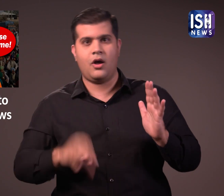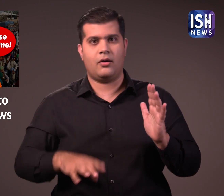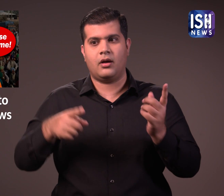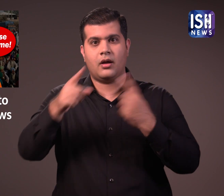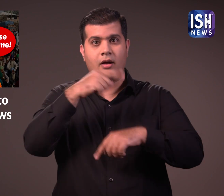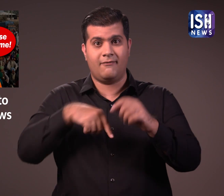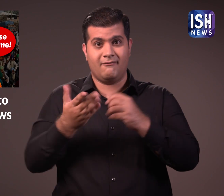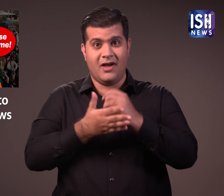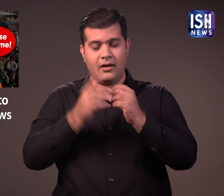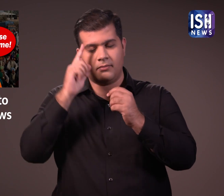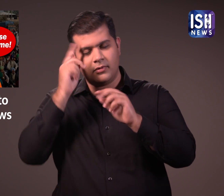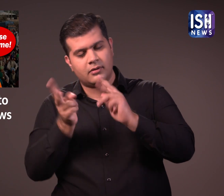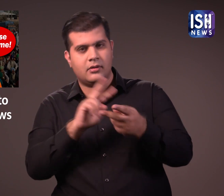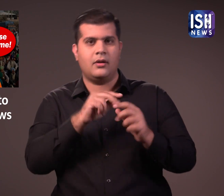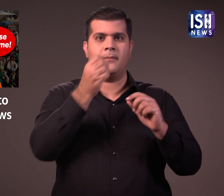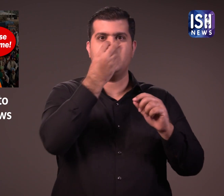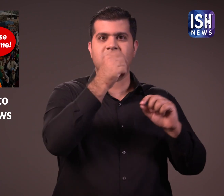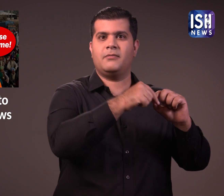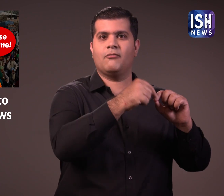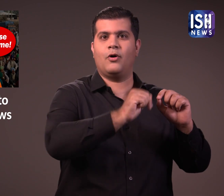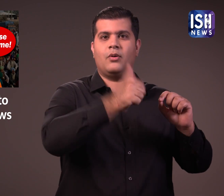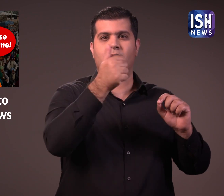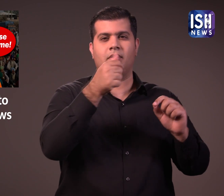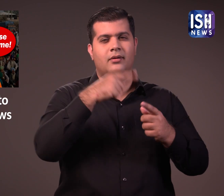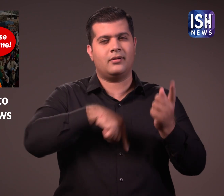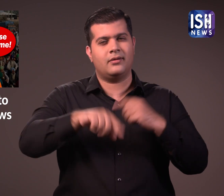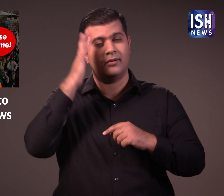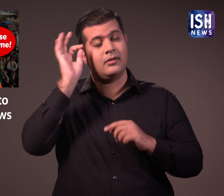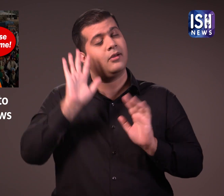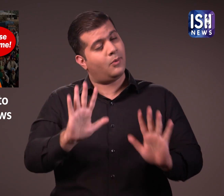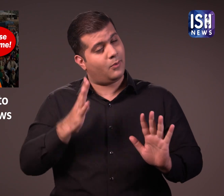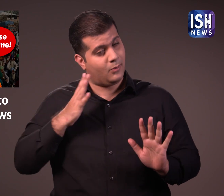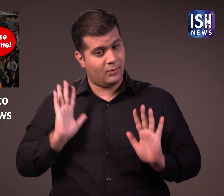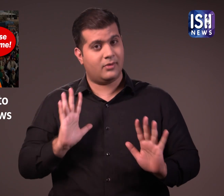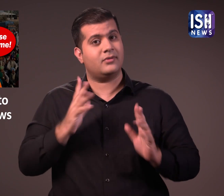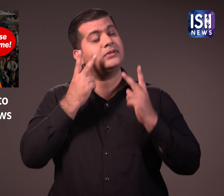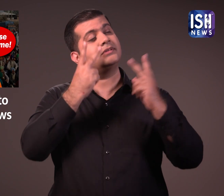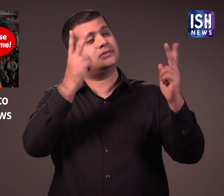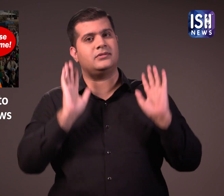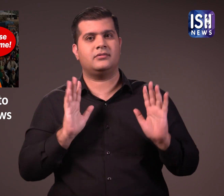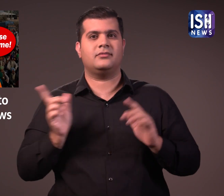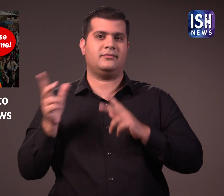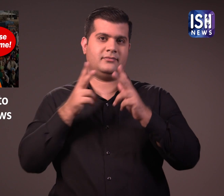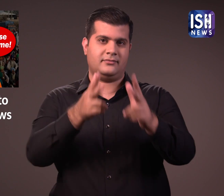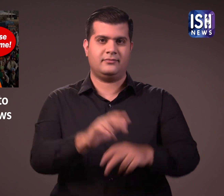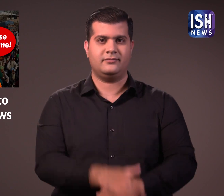किसान वोट बैंक को आकरशित करने के लिए कानूनों को निरस कर दिया गया है इसलिए किसान आधिकार एक निरस आने तक इंतजार करना चाहते है